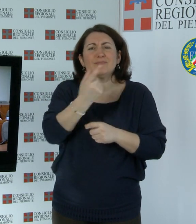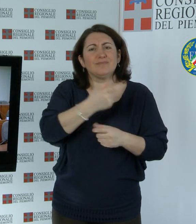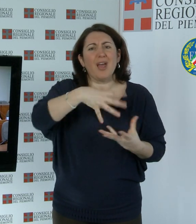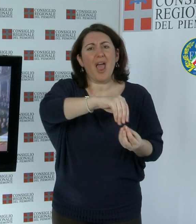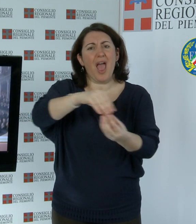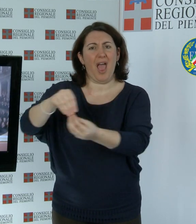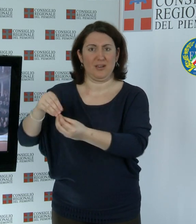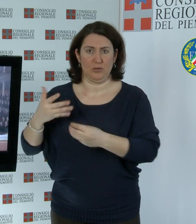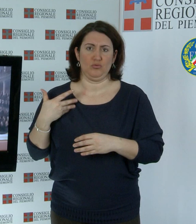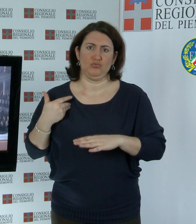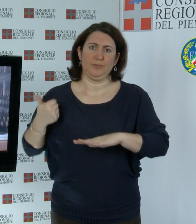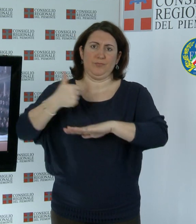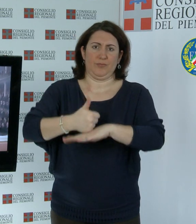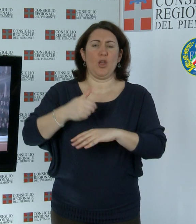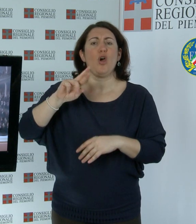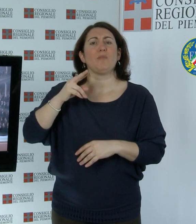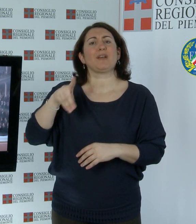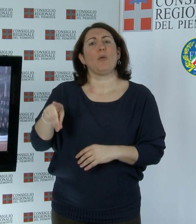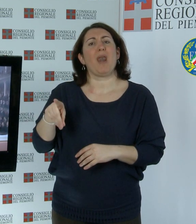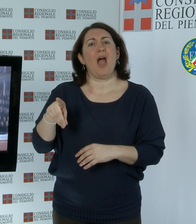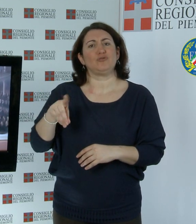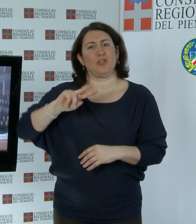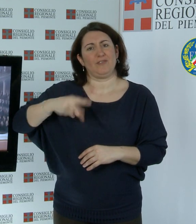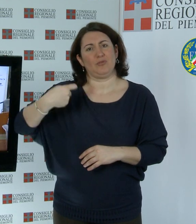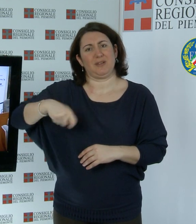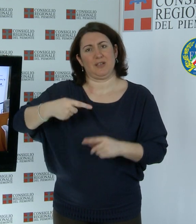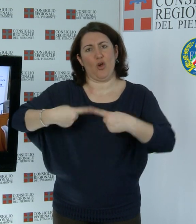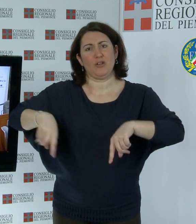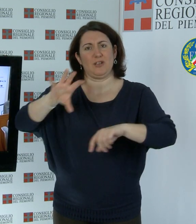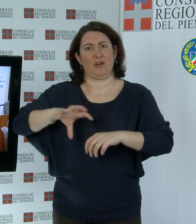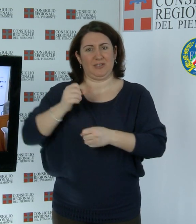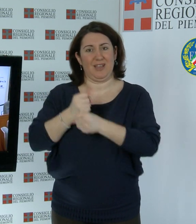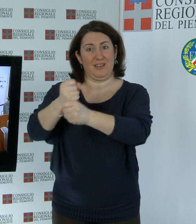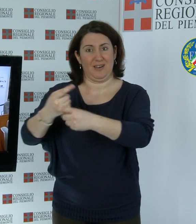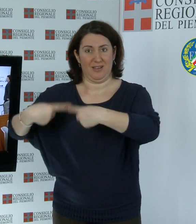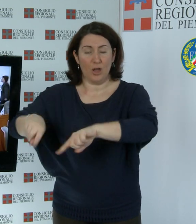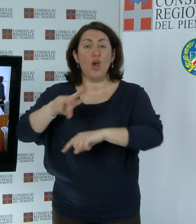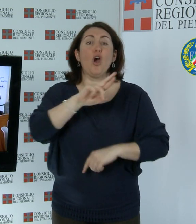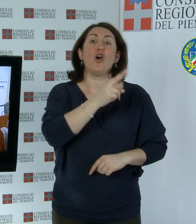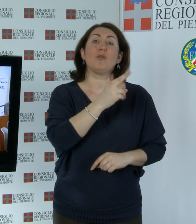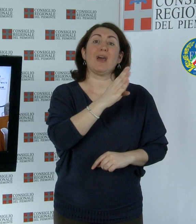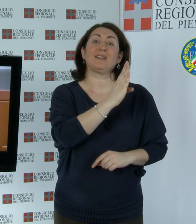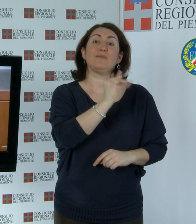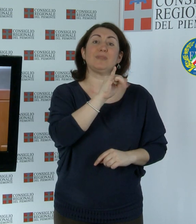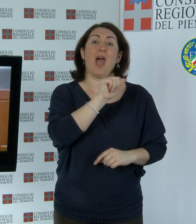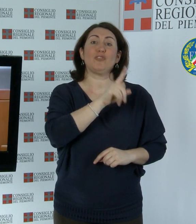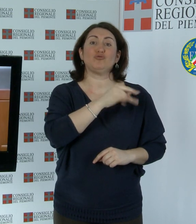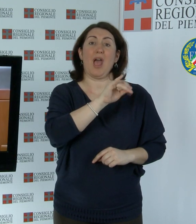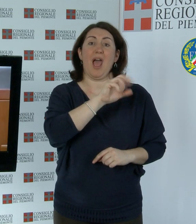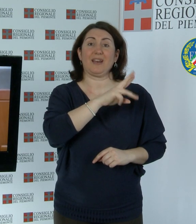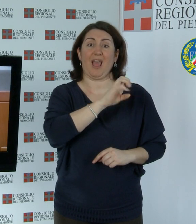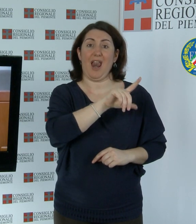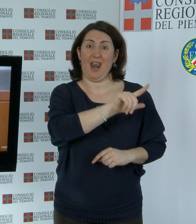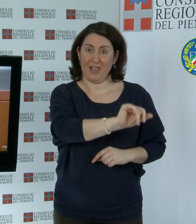Placido, vicepresidente del consiglio regionale, delegato al Comitato, Roberta Biaggiarelli, attrice e documentarista e Donatella